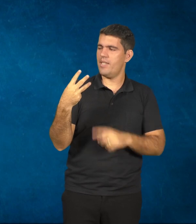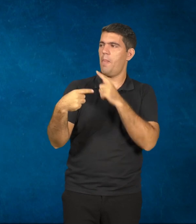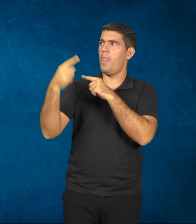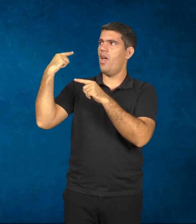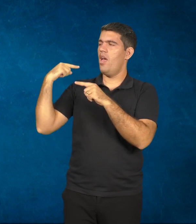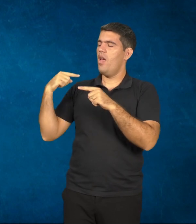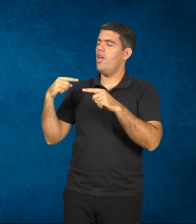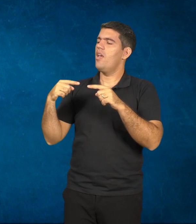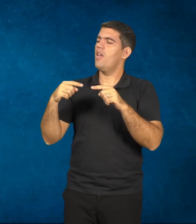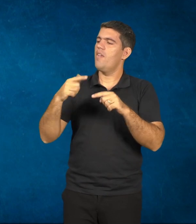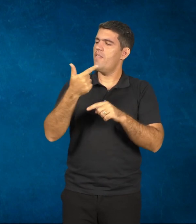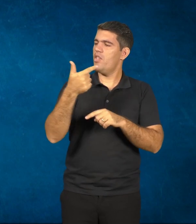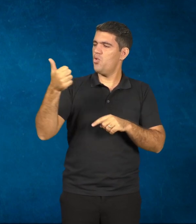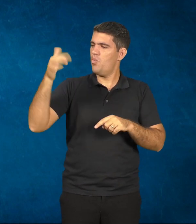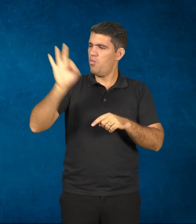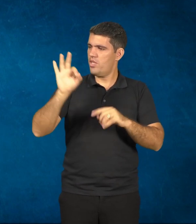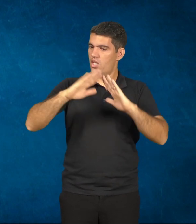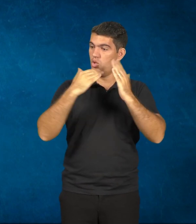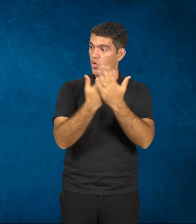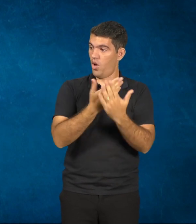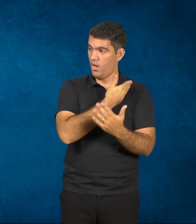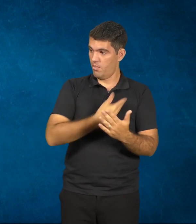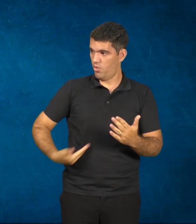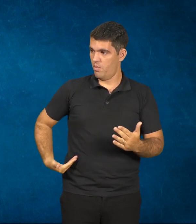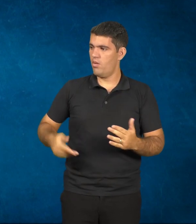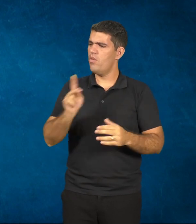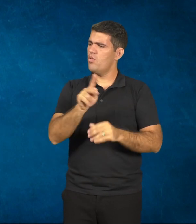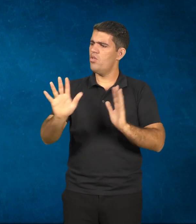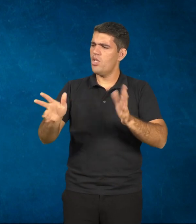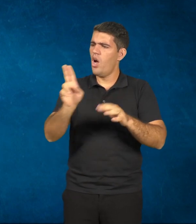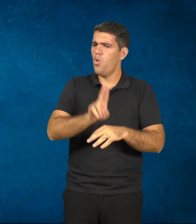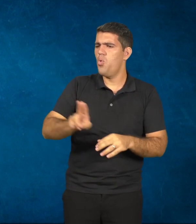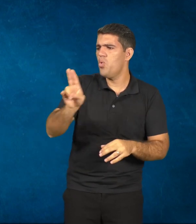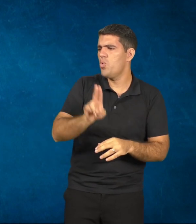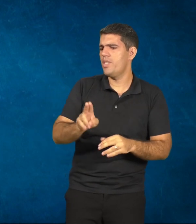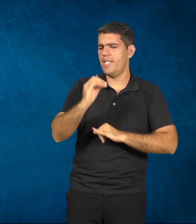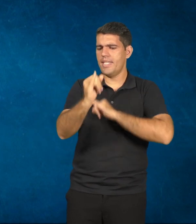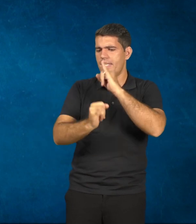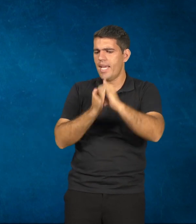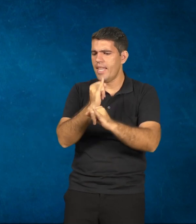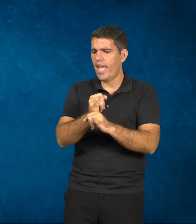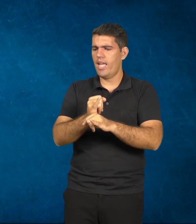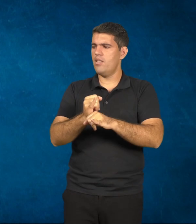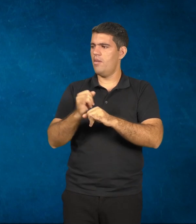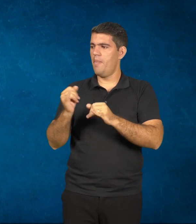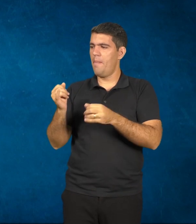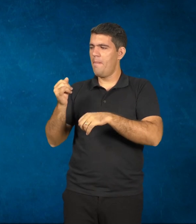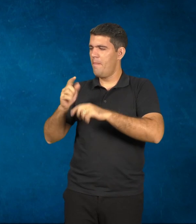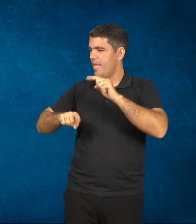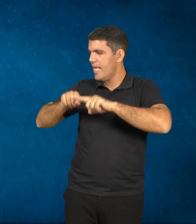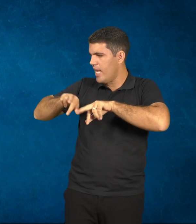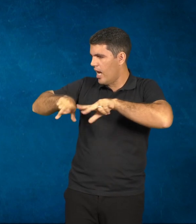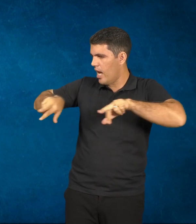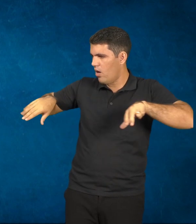públicas 21% dos professores já usaram a internet para publicar conteúdo, para que os alunos fossem lá, buscassem, enfim,